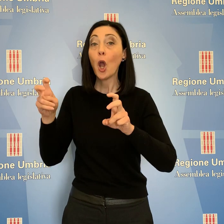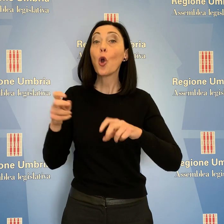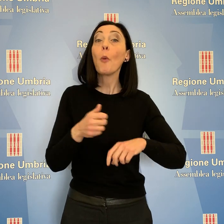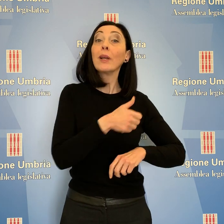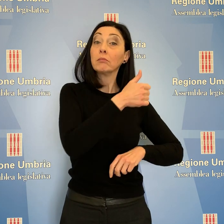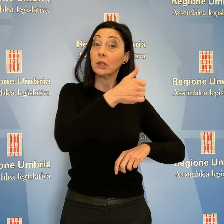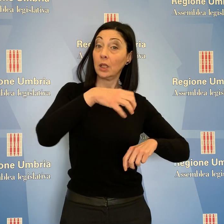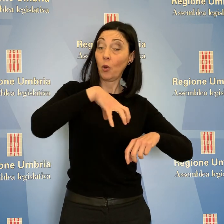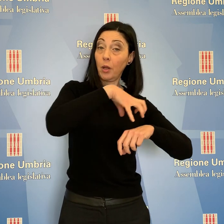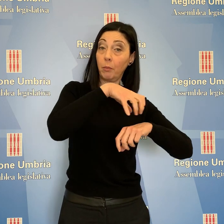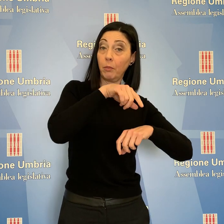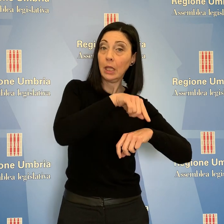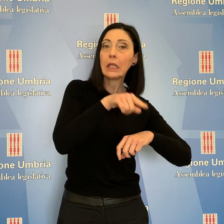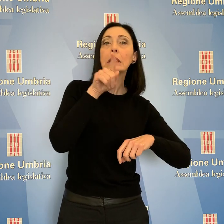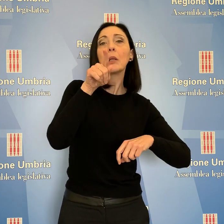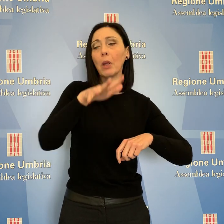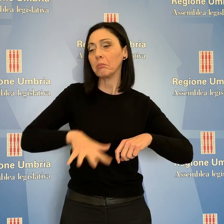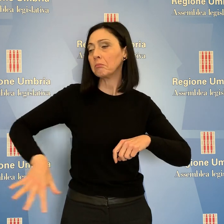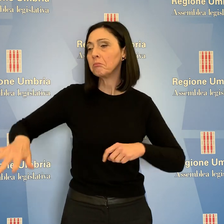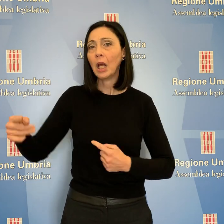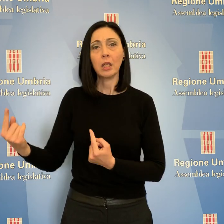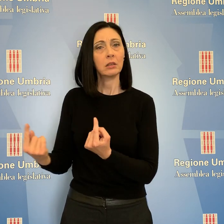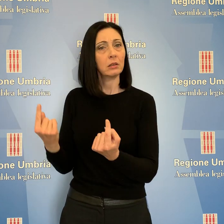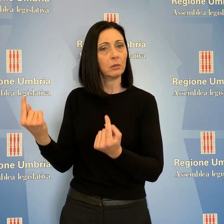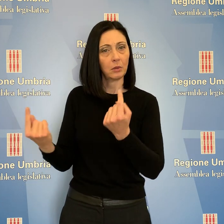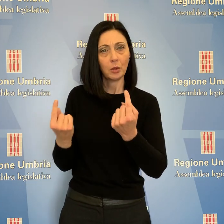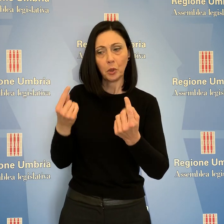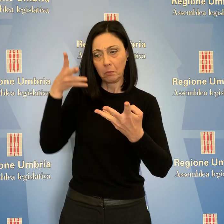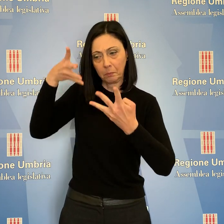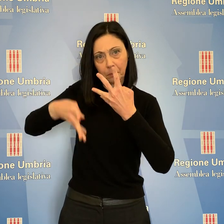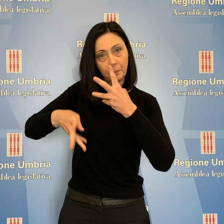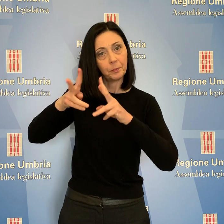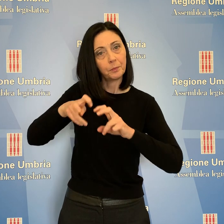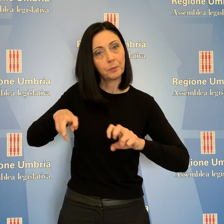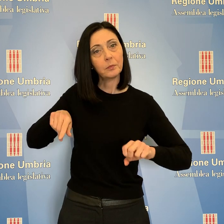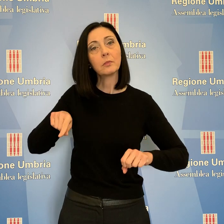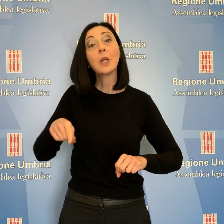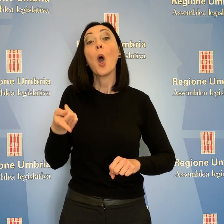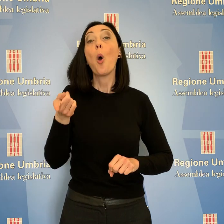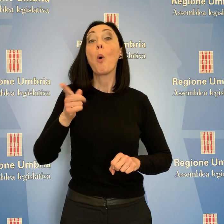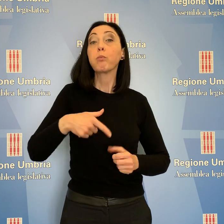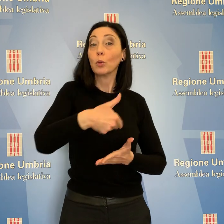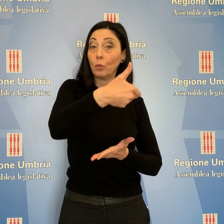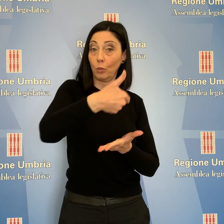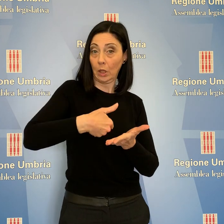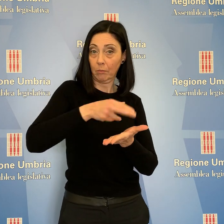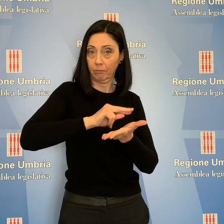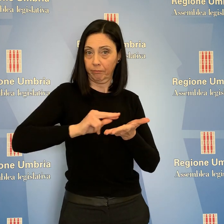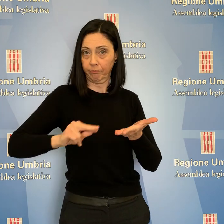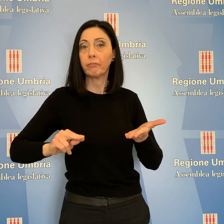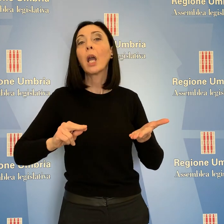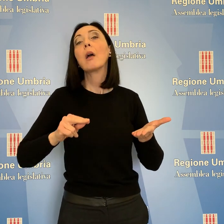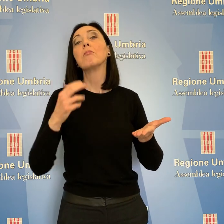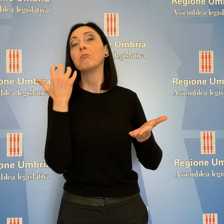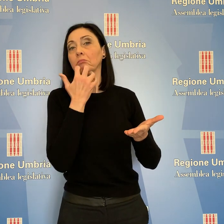ministri per approfondire le questioni locali nei dettagli. Abbiamo redatto, ha detto la Presidente, un piano umbro